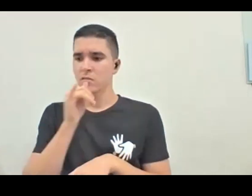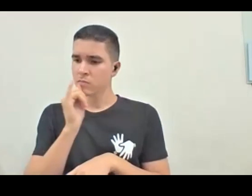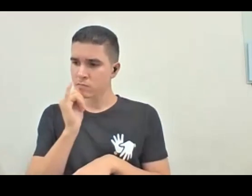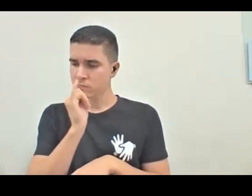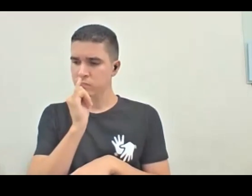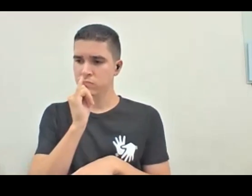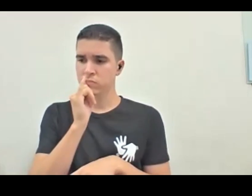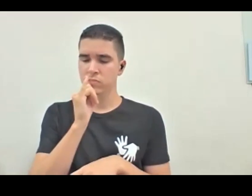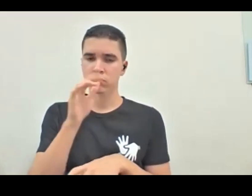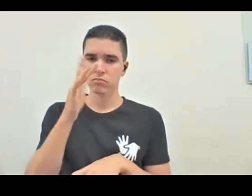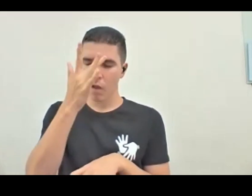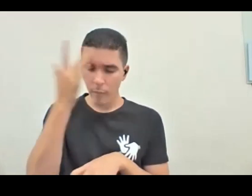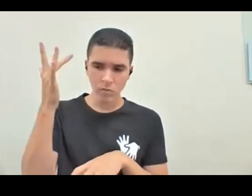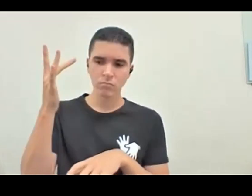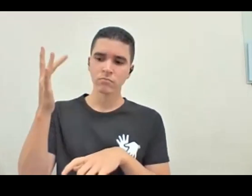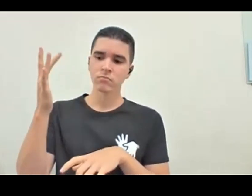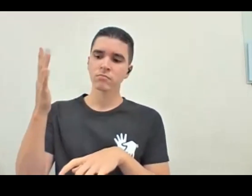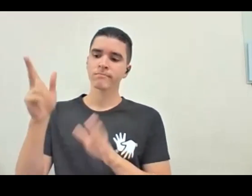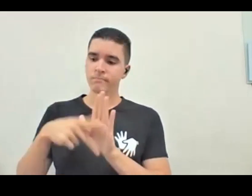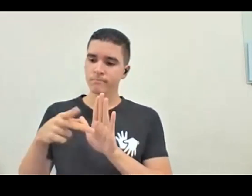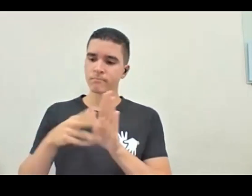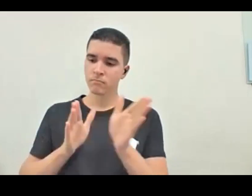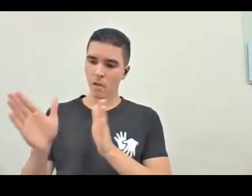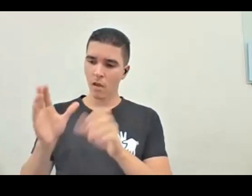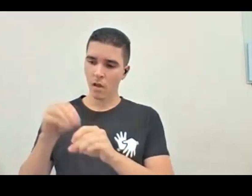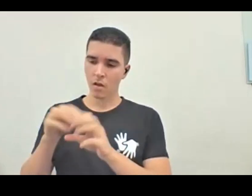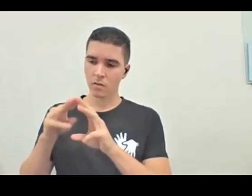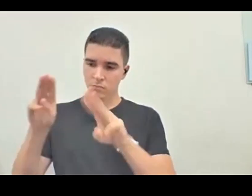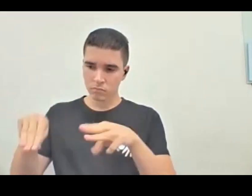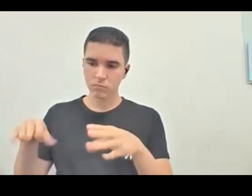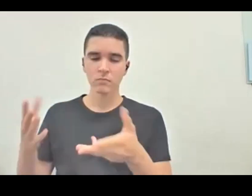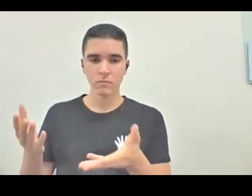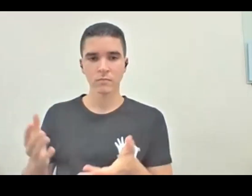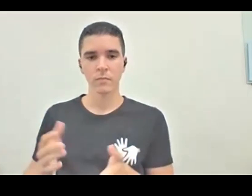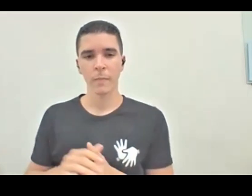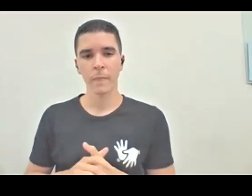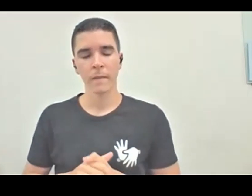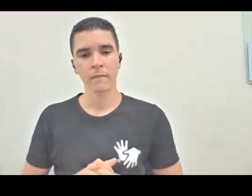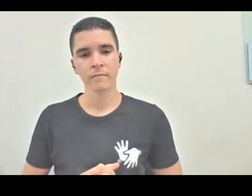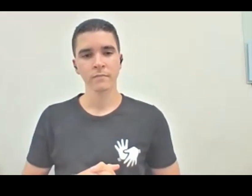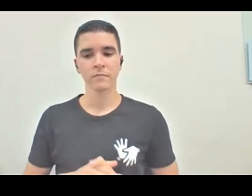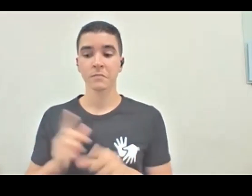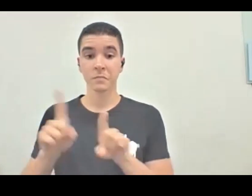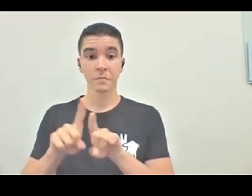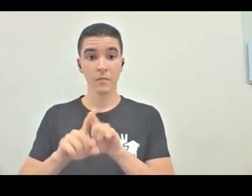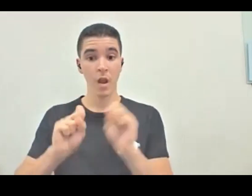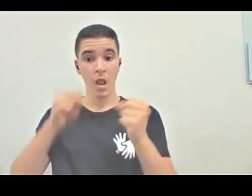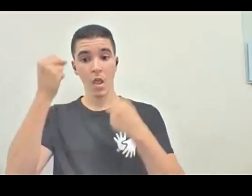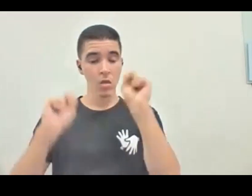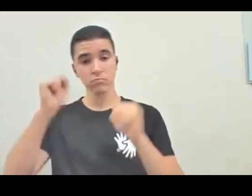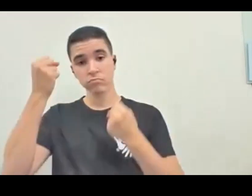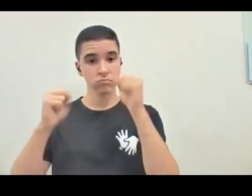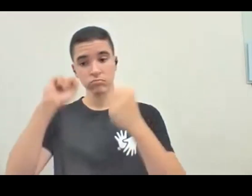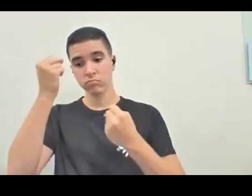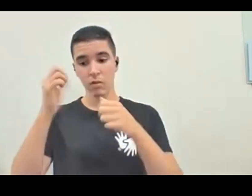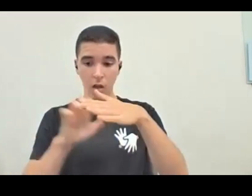da acessibilidade dentro das instituições museológicas, e das indústrias e das empresas, é quando